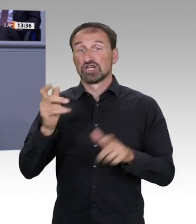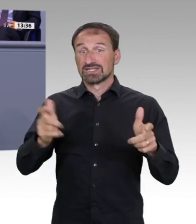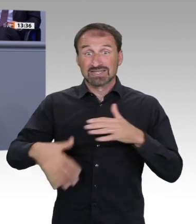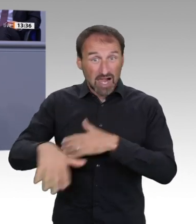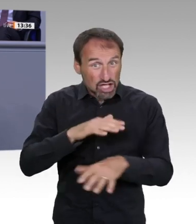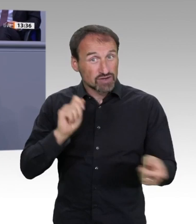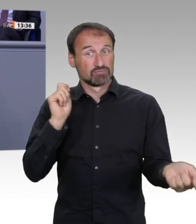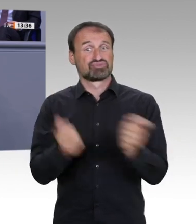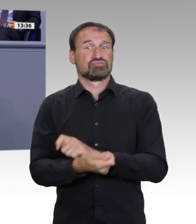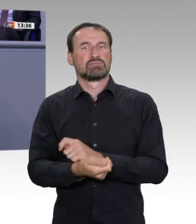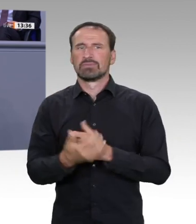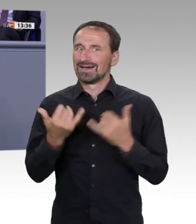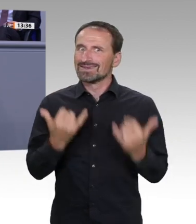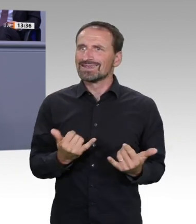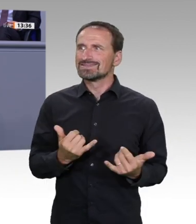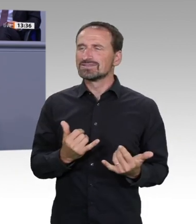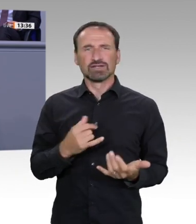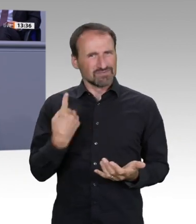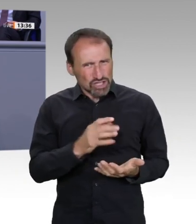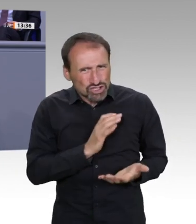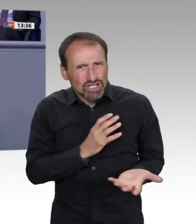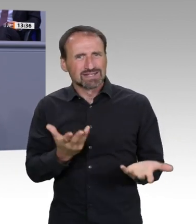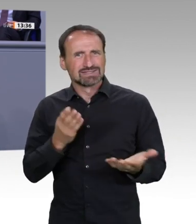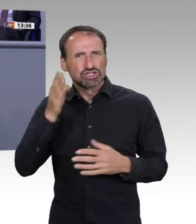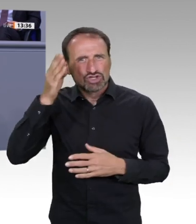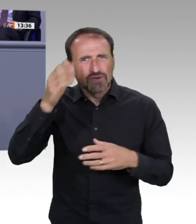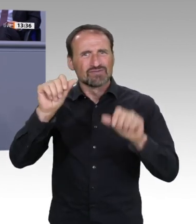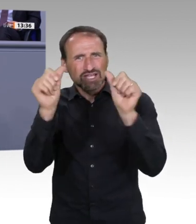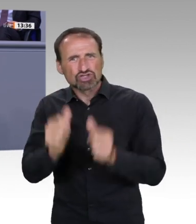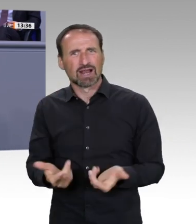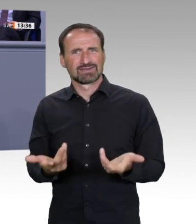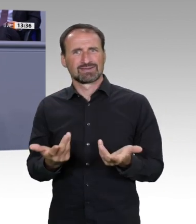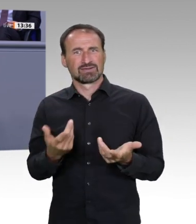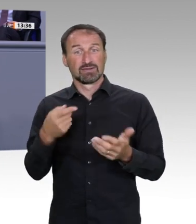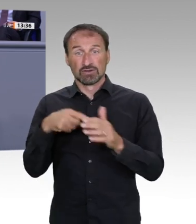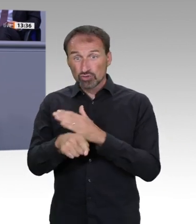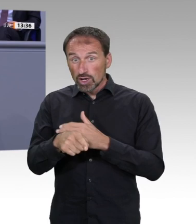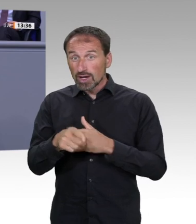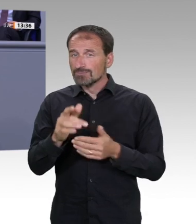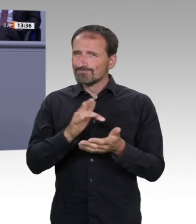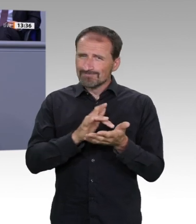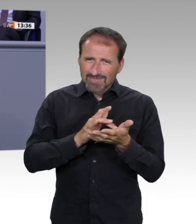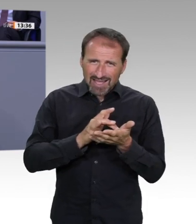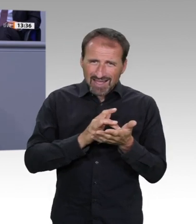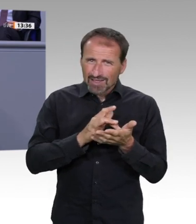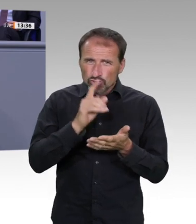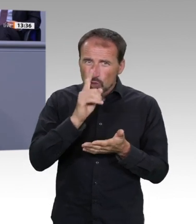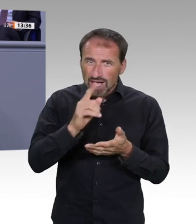Wir investieren 60 Milliarden Euro in die Förderung von Bildung, Forschung und Zukunftstechnologien.